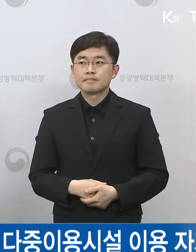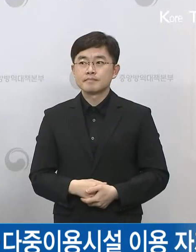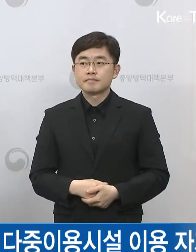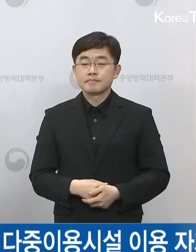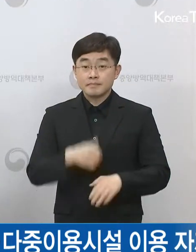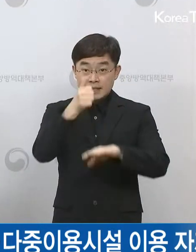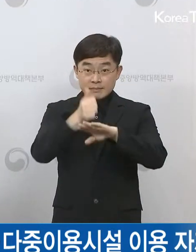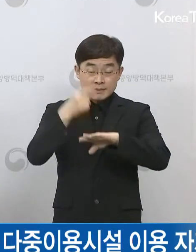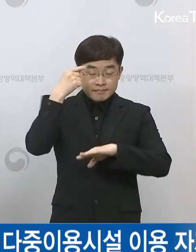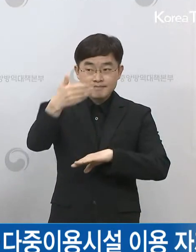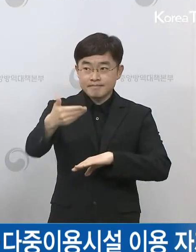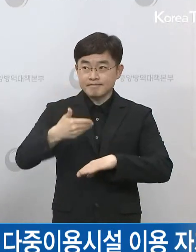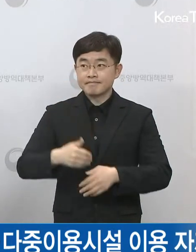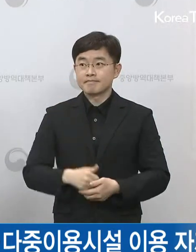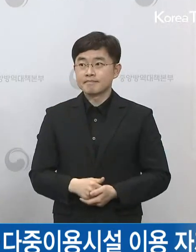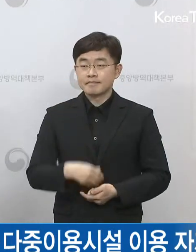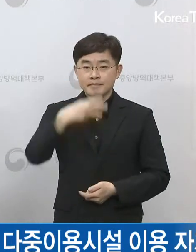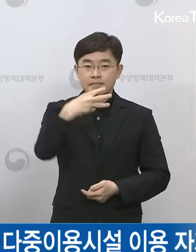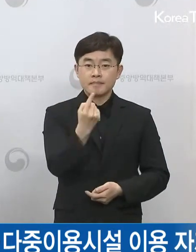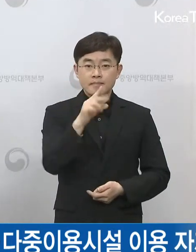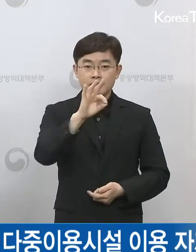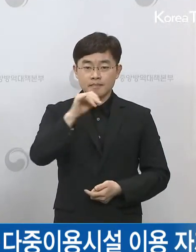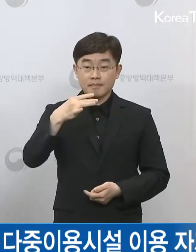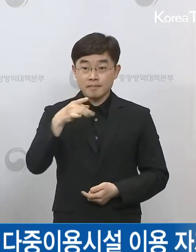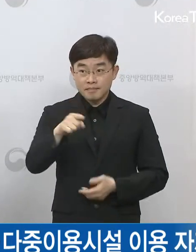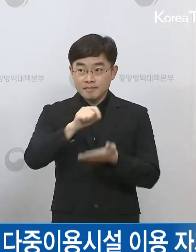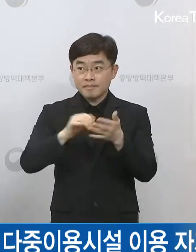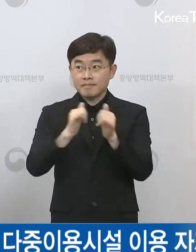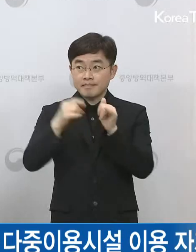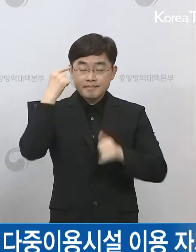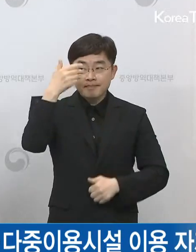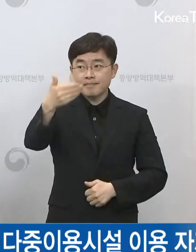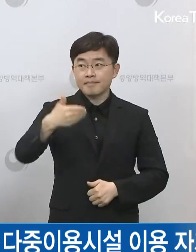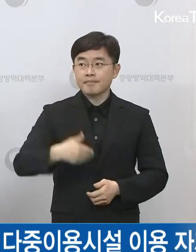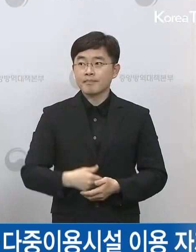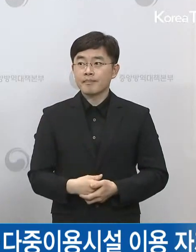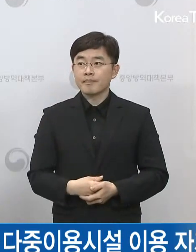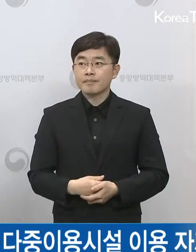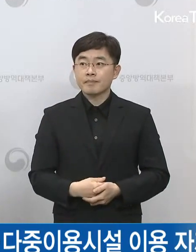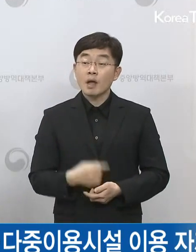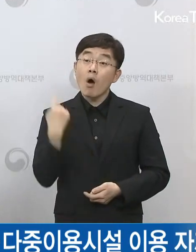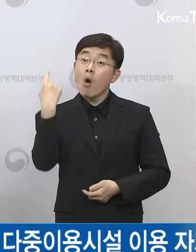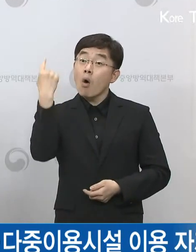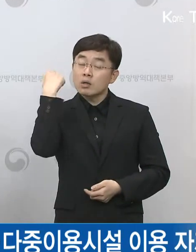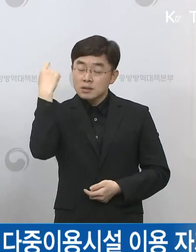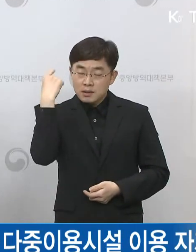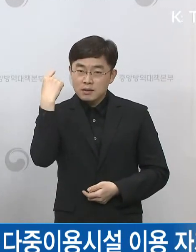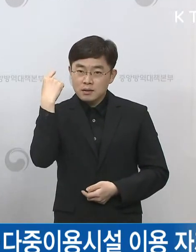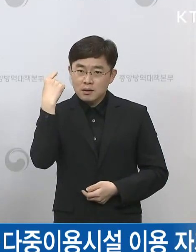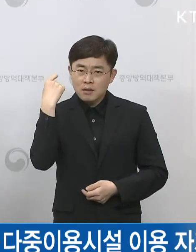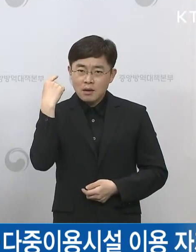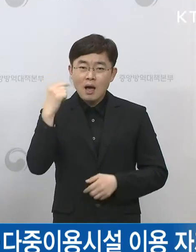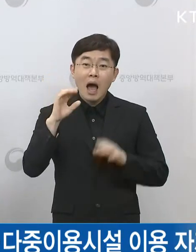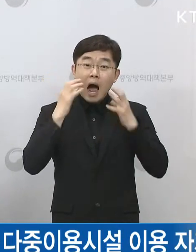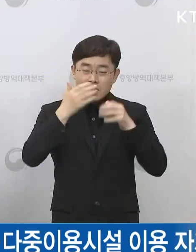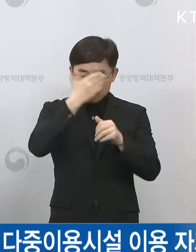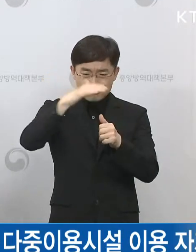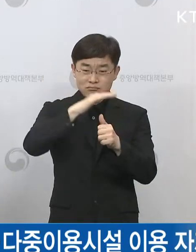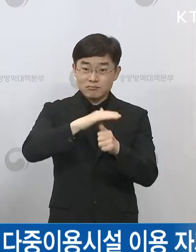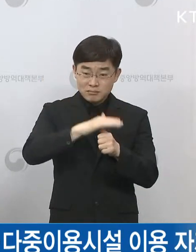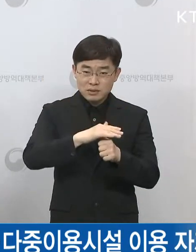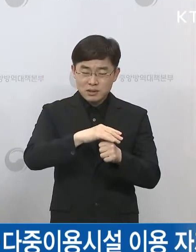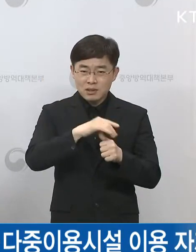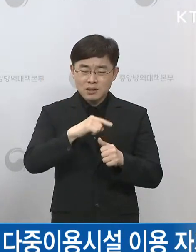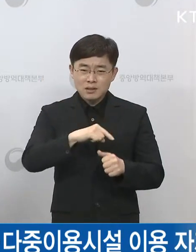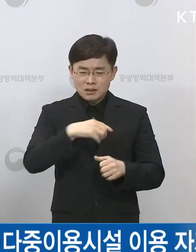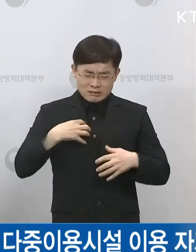마지막 질문입니다. 도이터통신의 심현희 기자님 질문입니다. 어제 두 건의 MISC